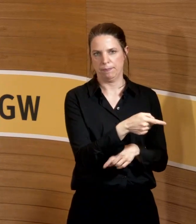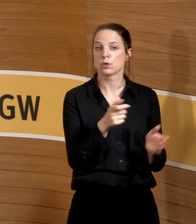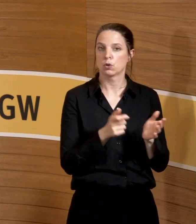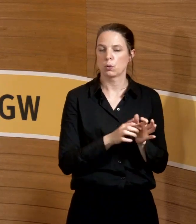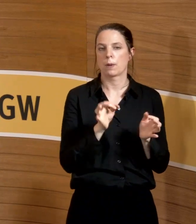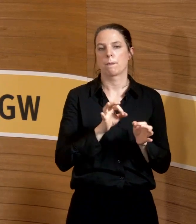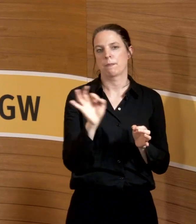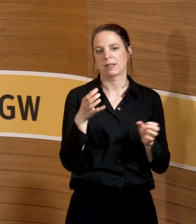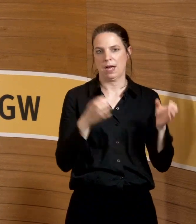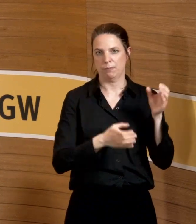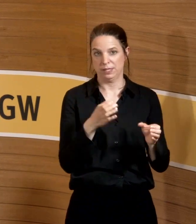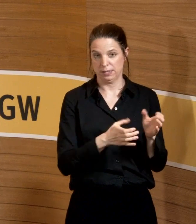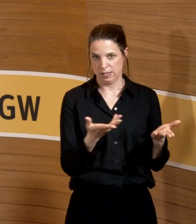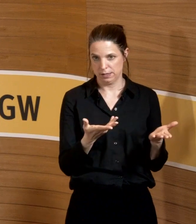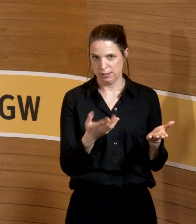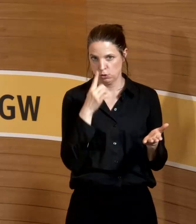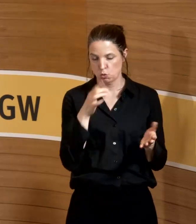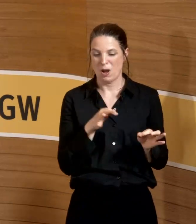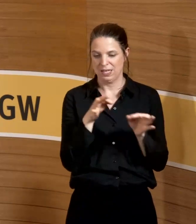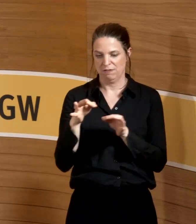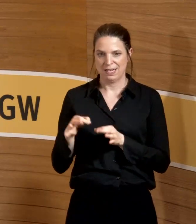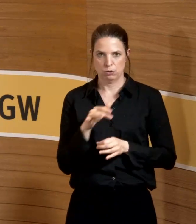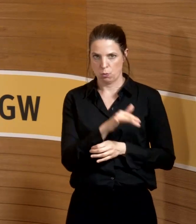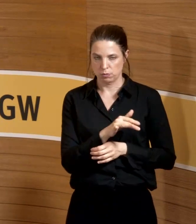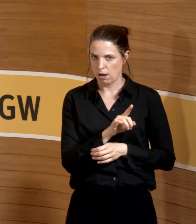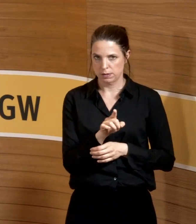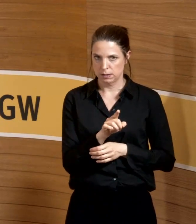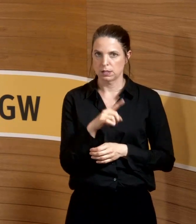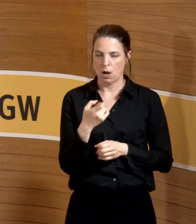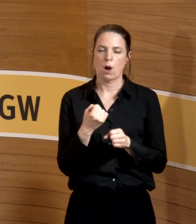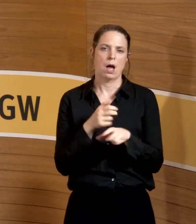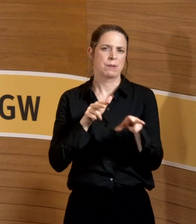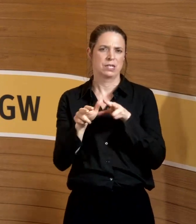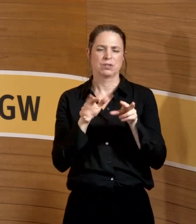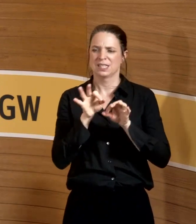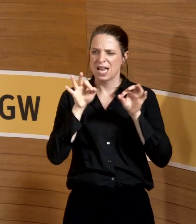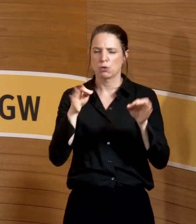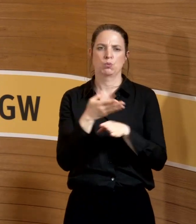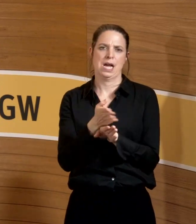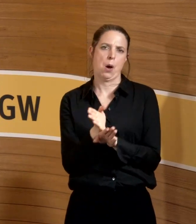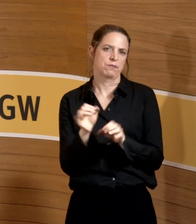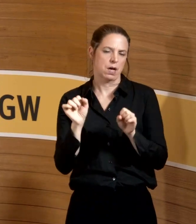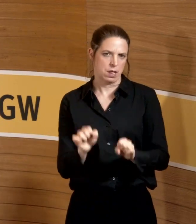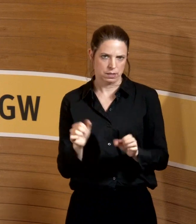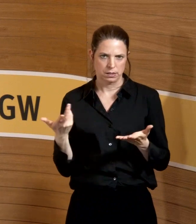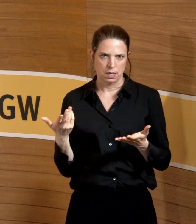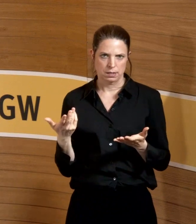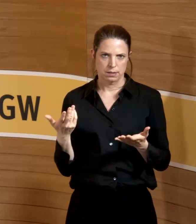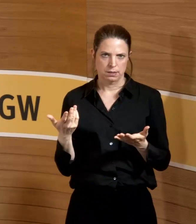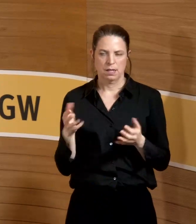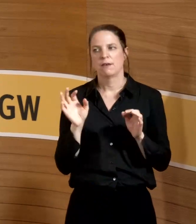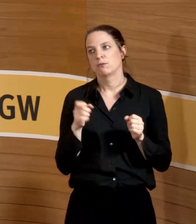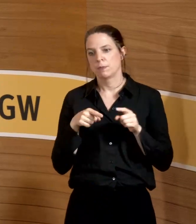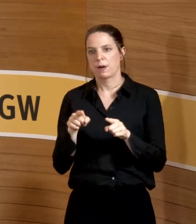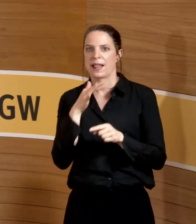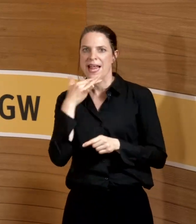besser besetzt. Wir haben nicht nur Infektiöse auf der Intensiv, da kann man arbeitsorganisatorisch sehr gut, wenn nicht gerade fünf zeitgleich schwanger